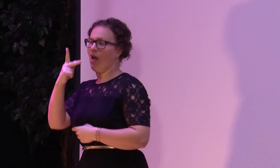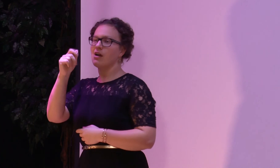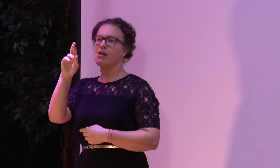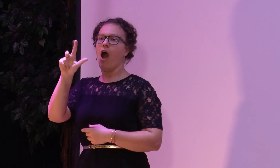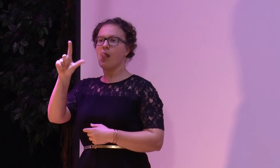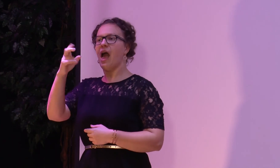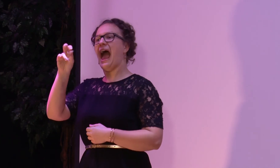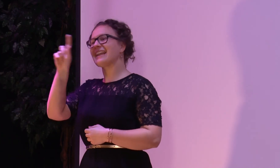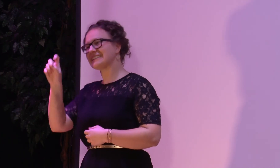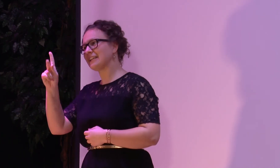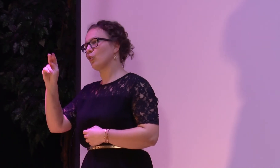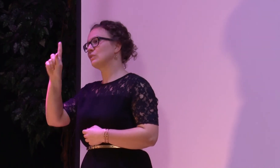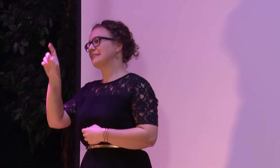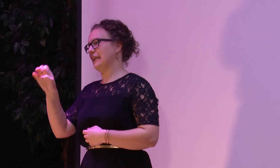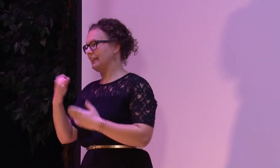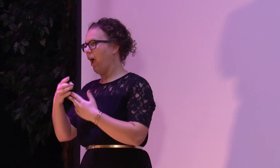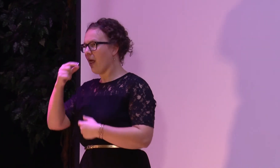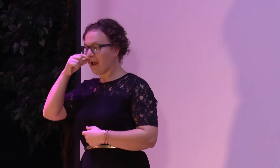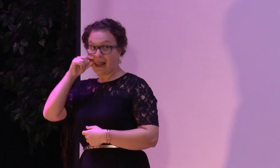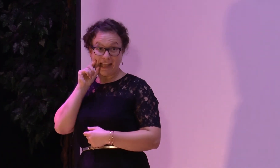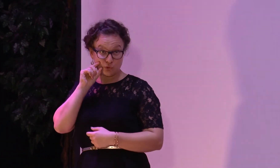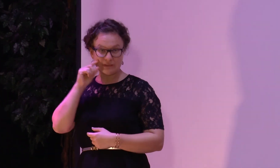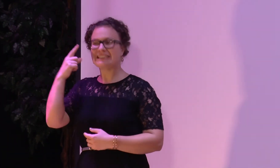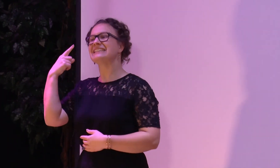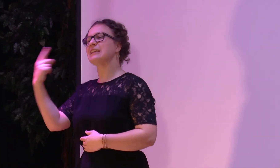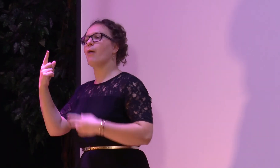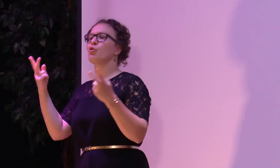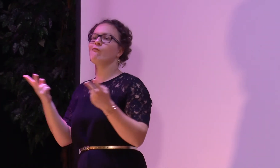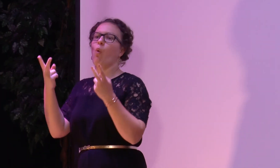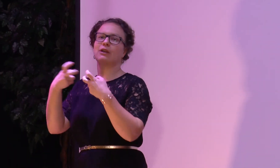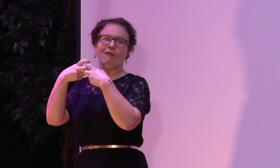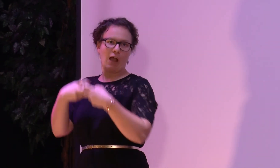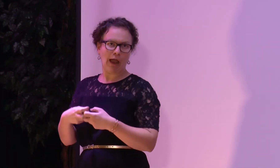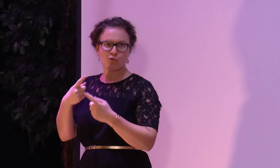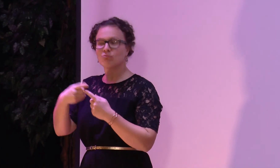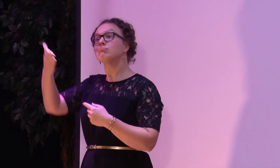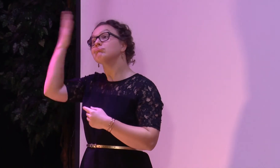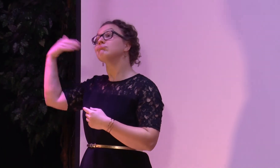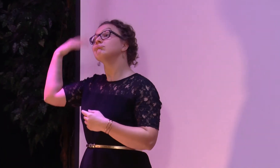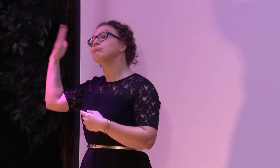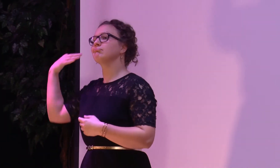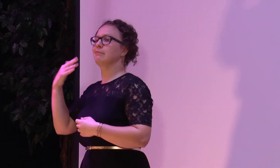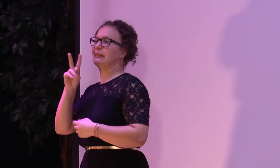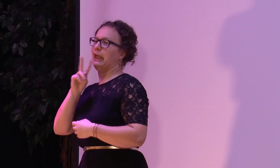Und jetzt haben wir noch mal ein weiteres Grußwort und zwar von, keinem, Kuntze.